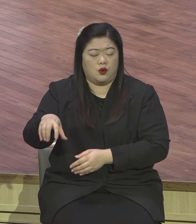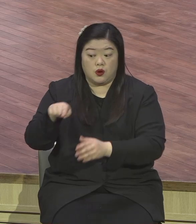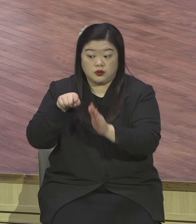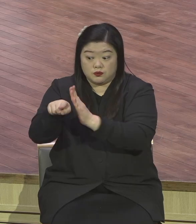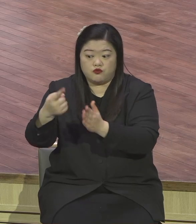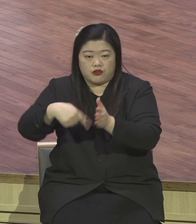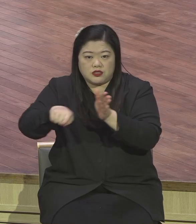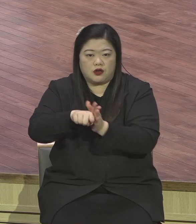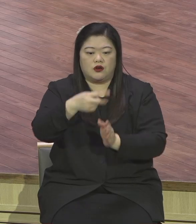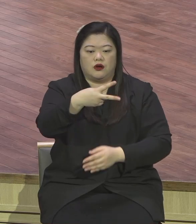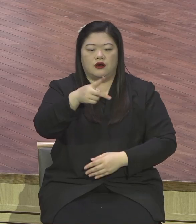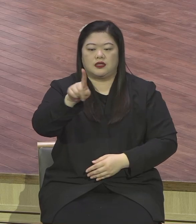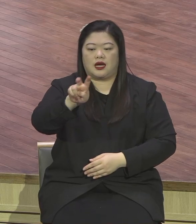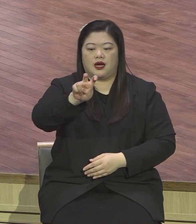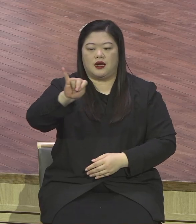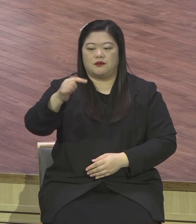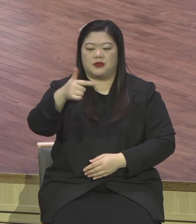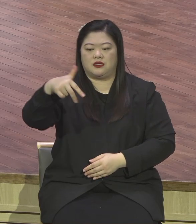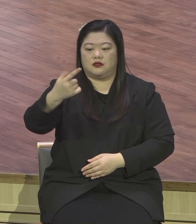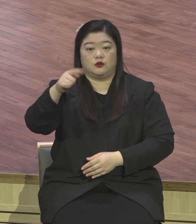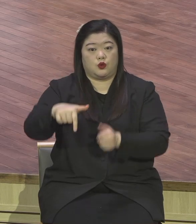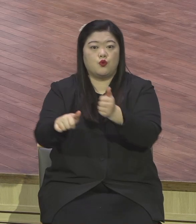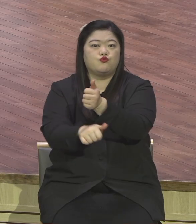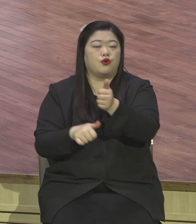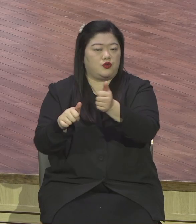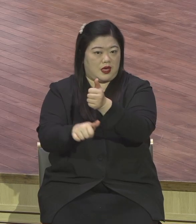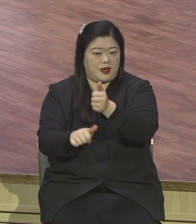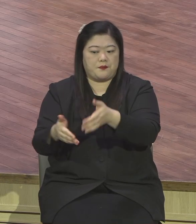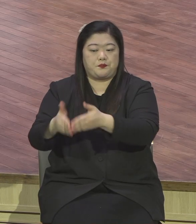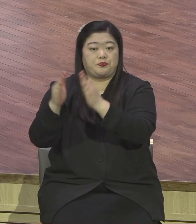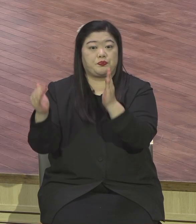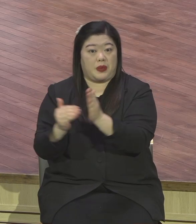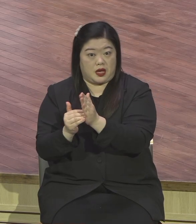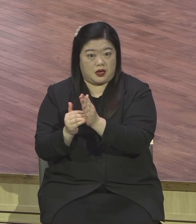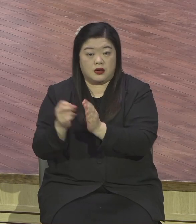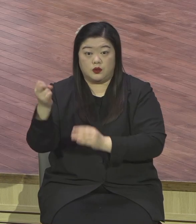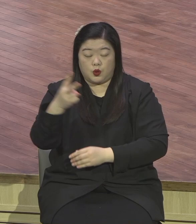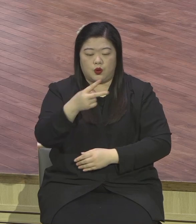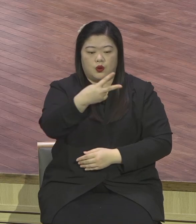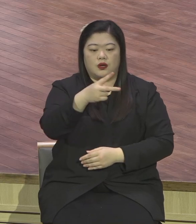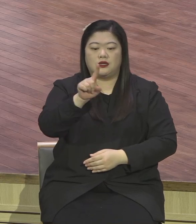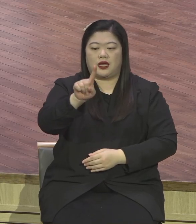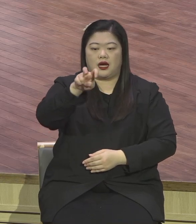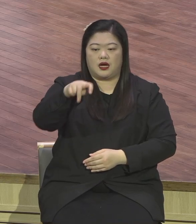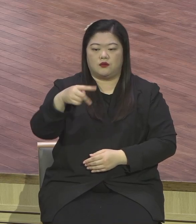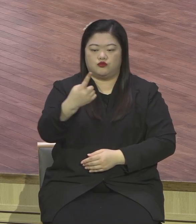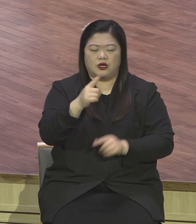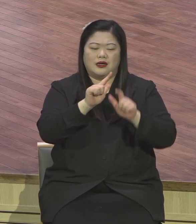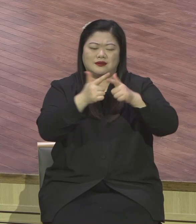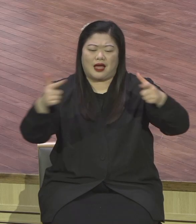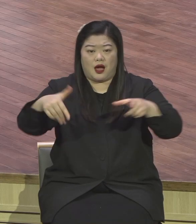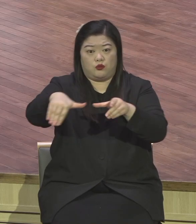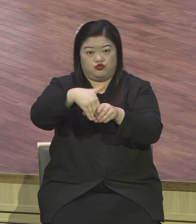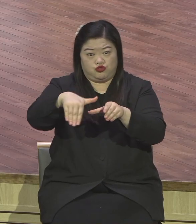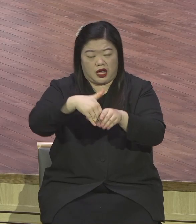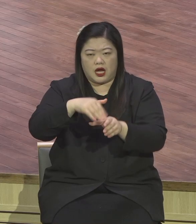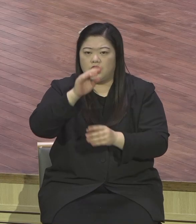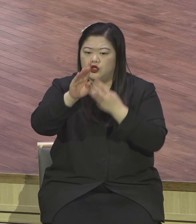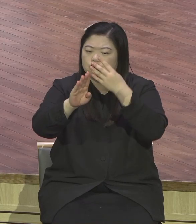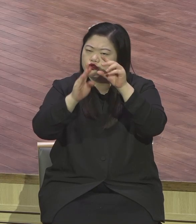그리고 현장의 접촉점으로 다문화 중등 대안 학교를 세울 것입니다. 국내 적응이 힘든